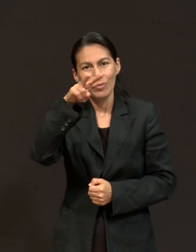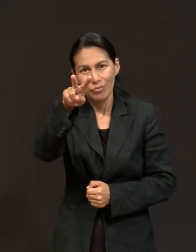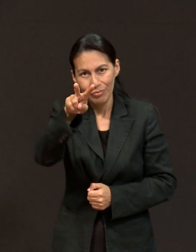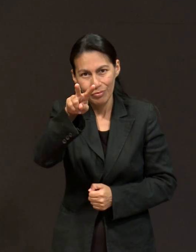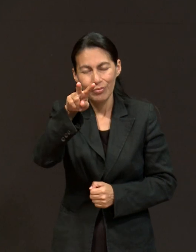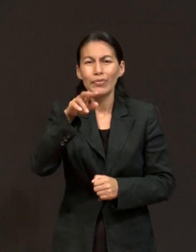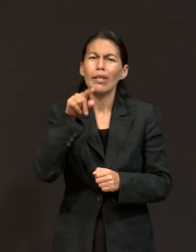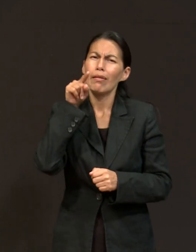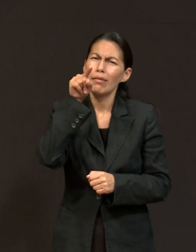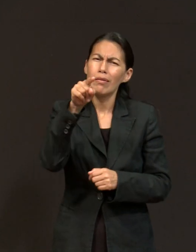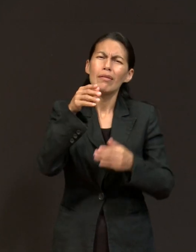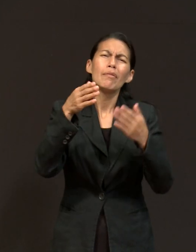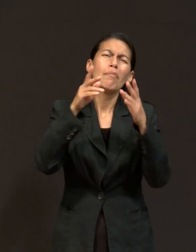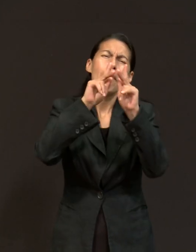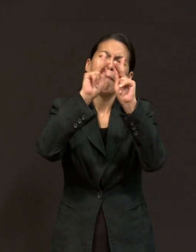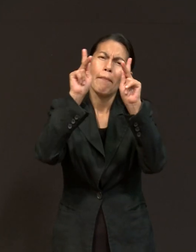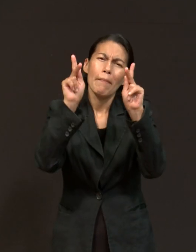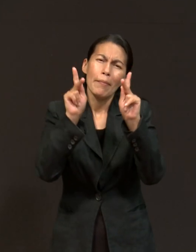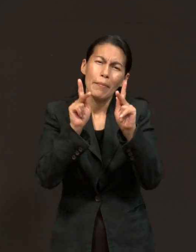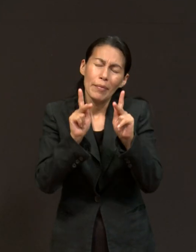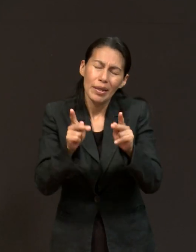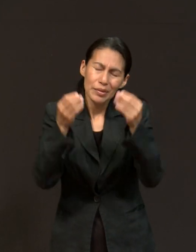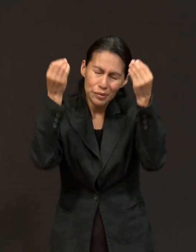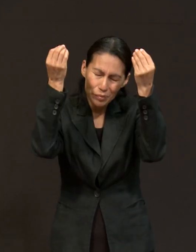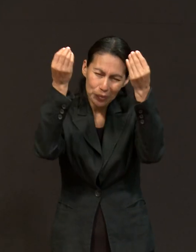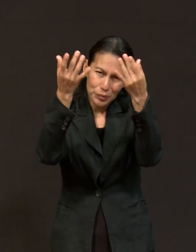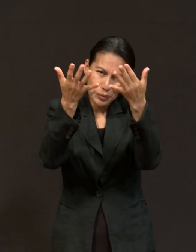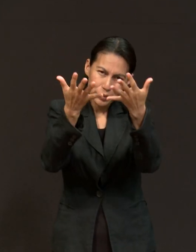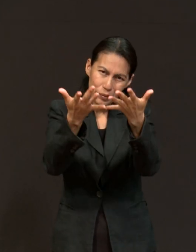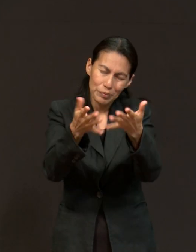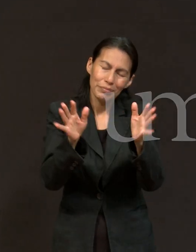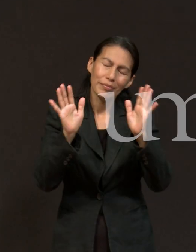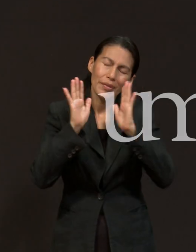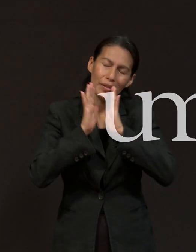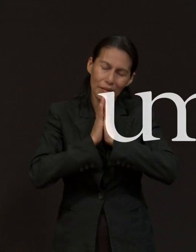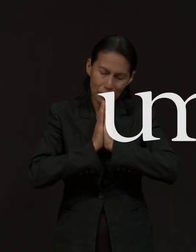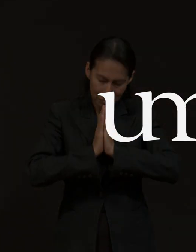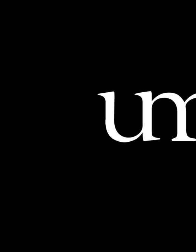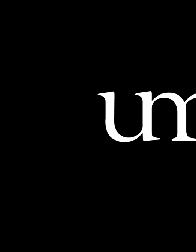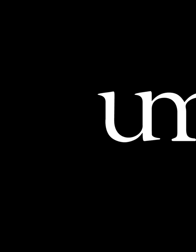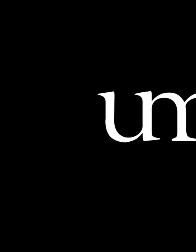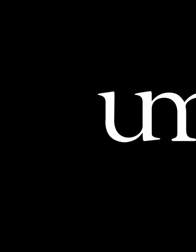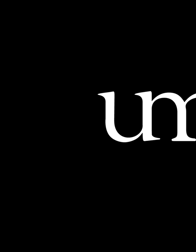rostro y ponga en ti paz. Amén. Amén.